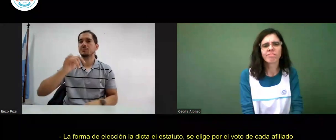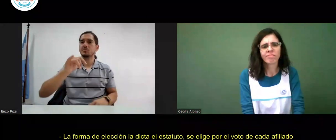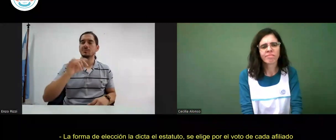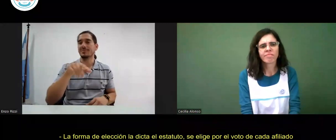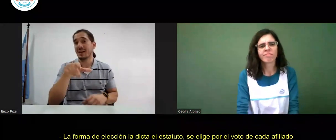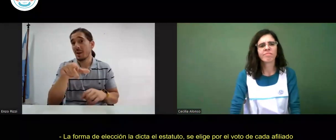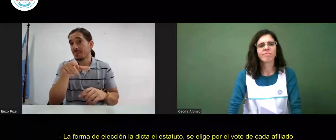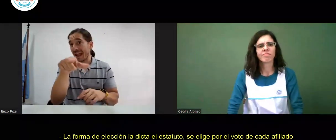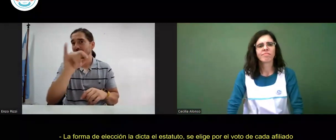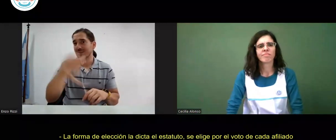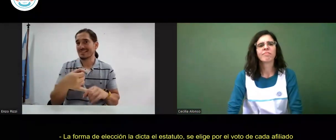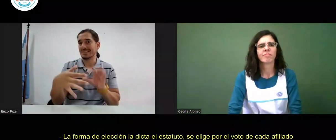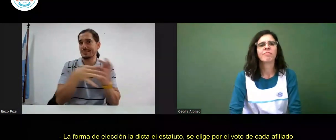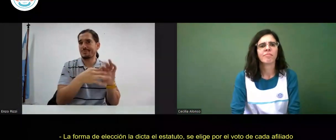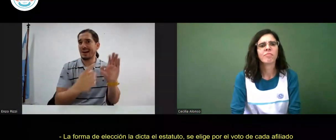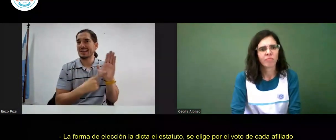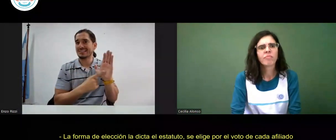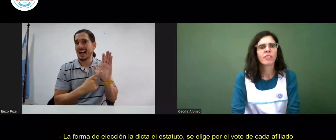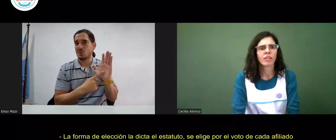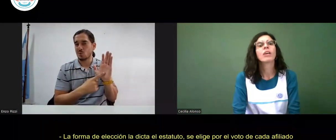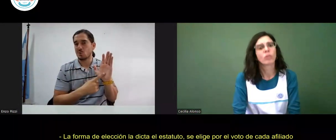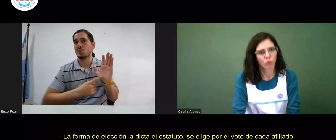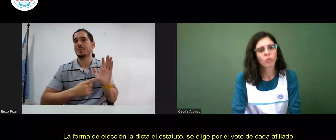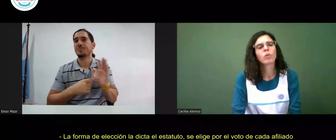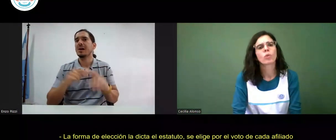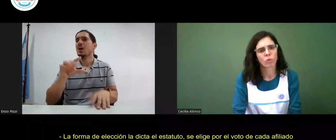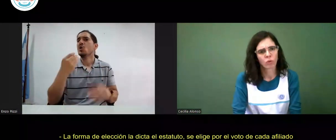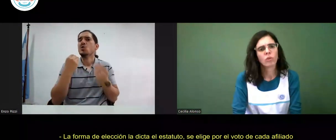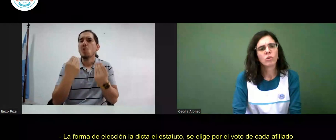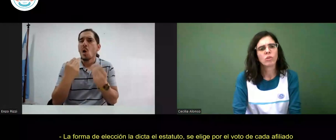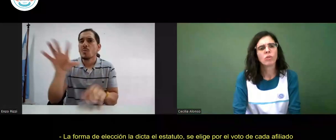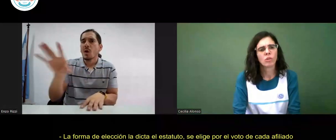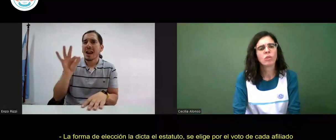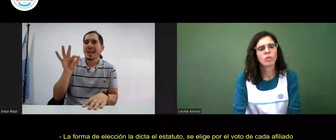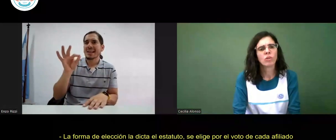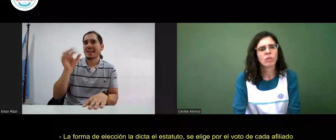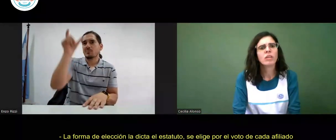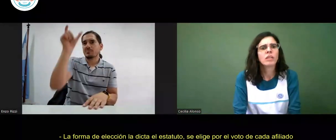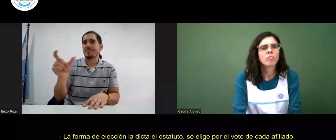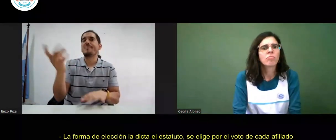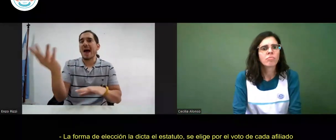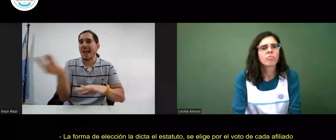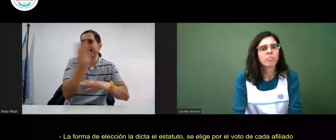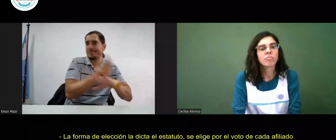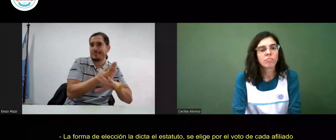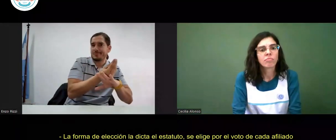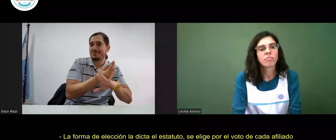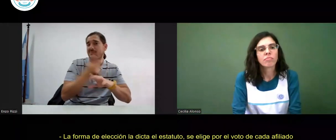la forma de elección la dicta el estatuto se elige por el voto de cada afiliado